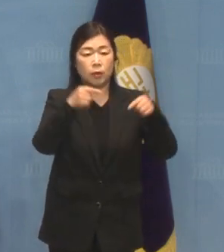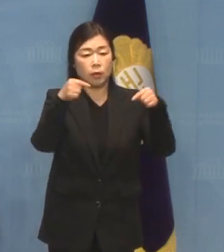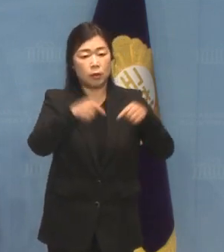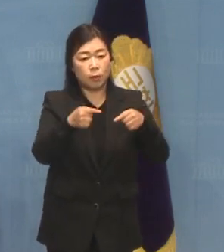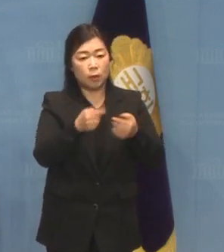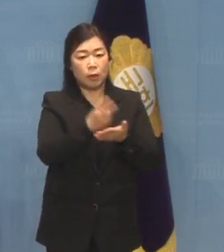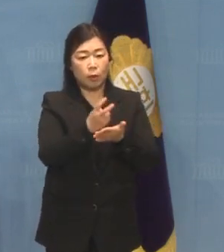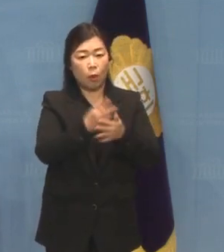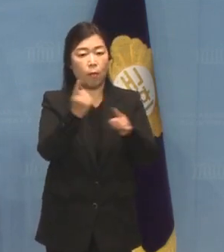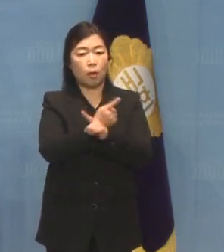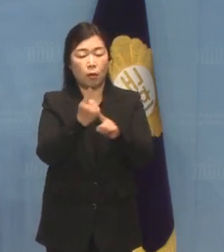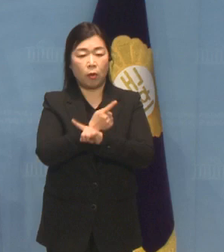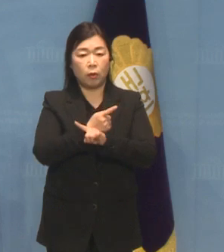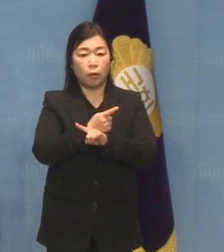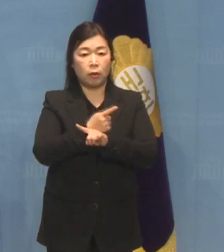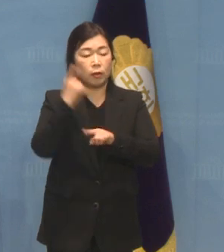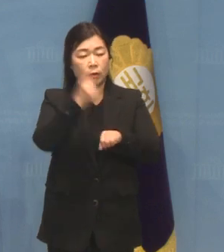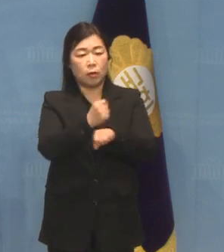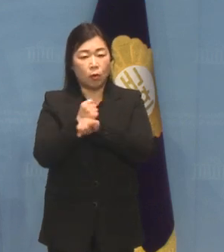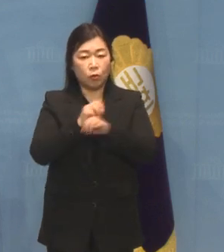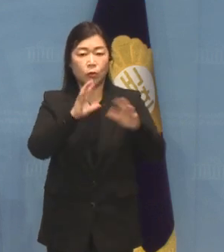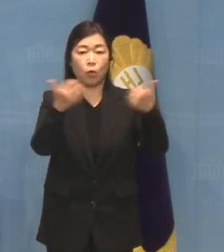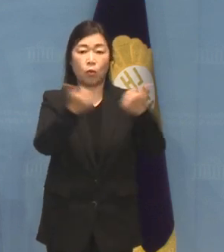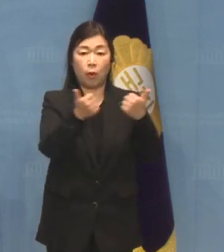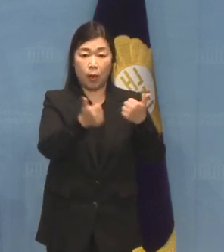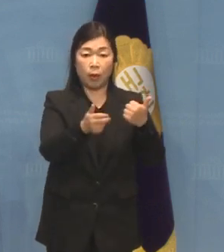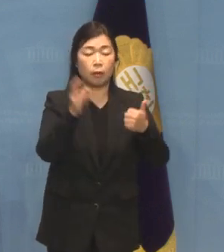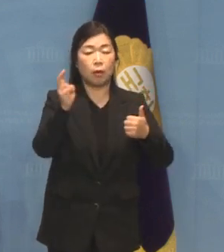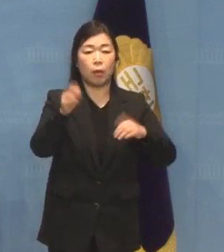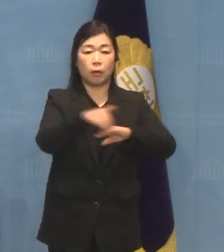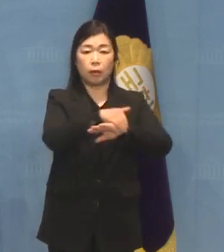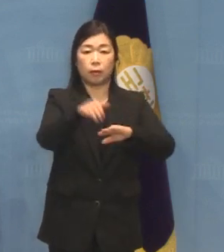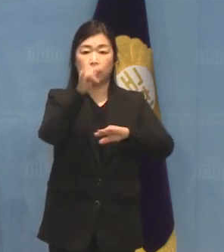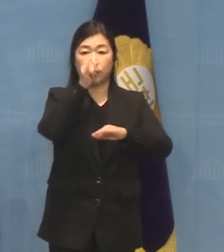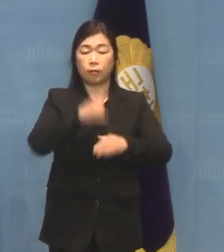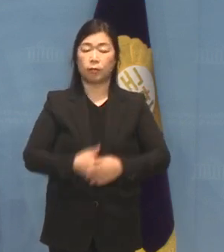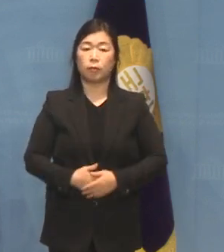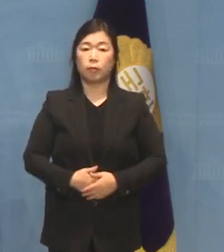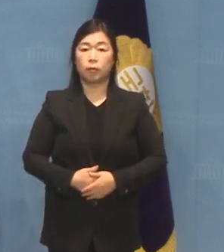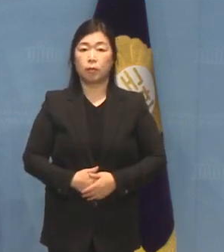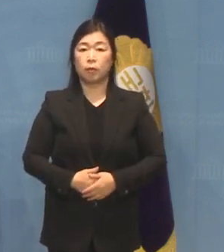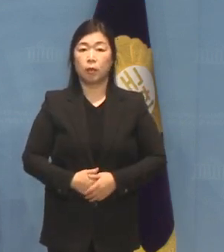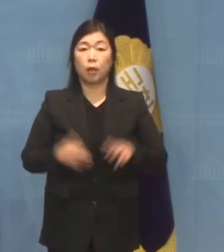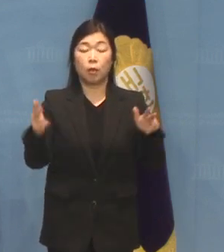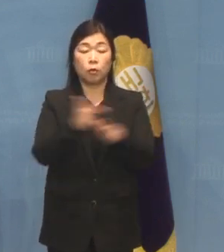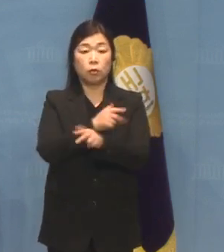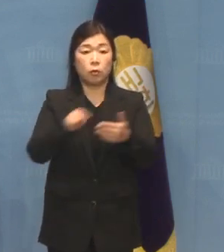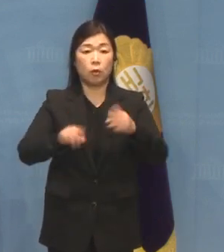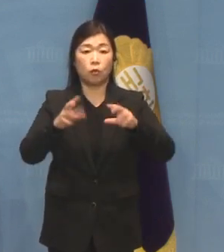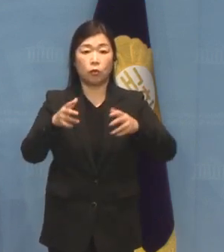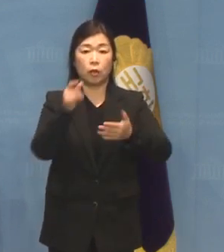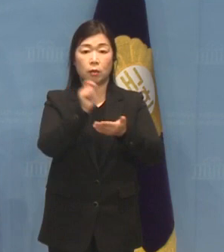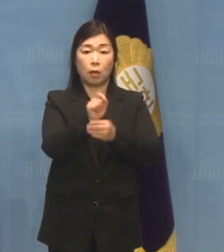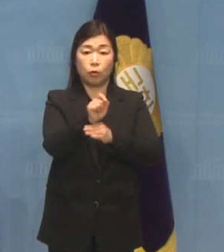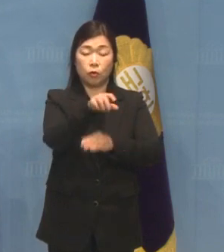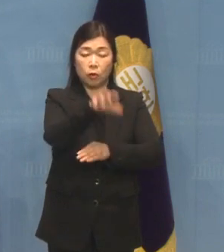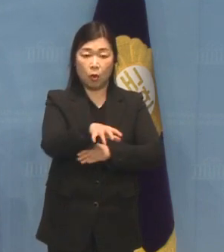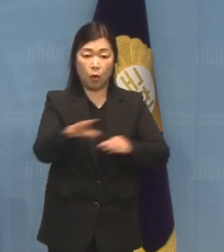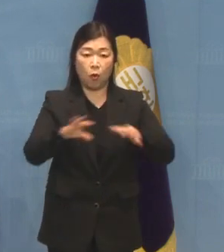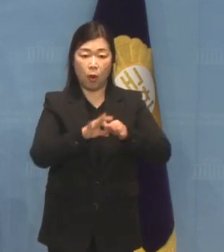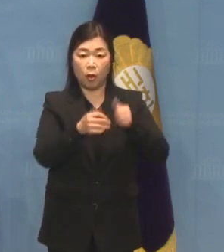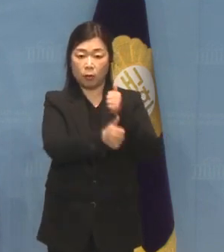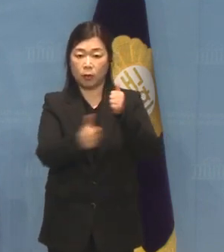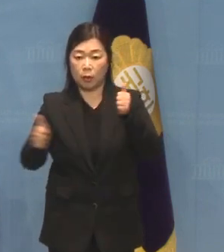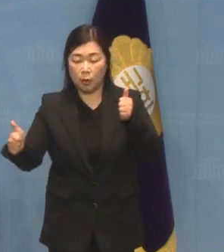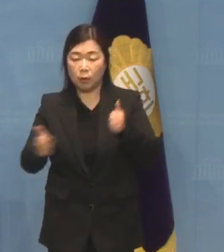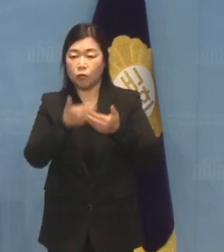개선방안 모색토론회 등이 예정되어 있습니다 이번 주 국회 사무처 및 소속기관의